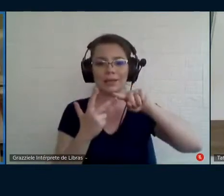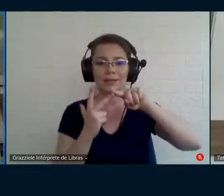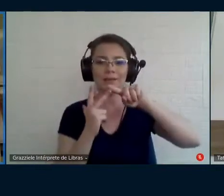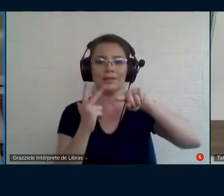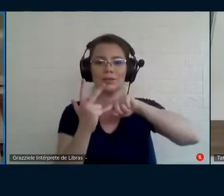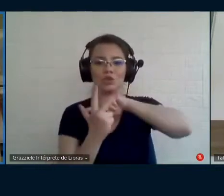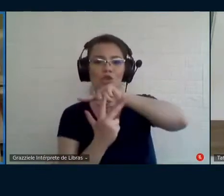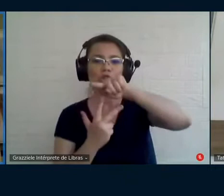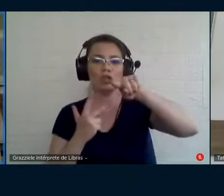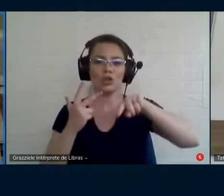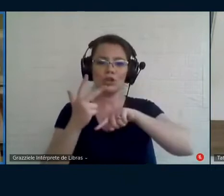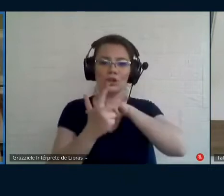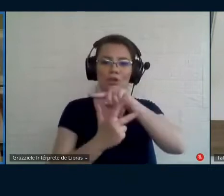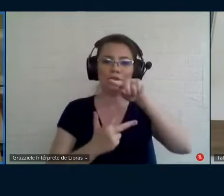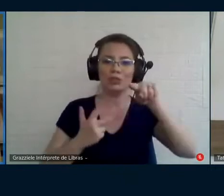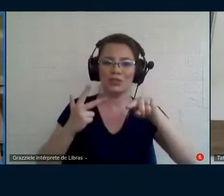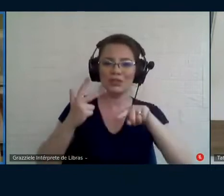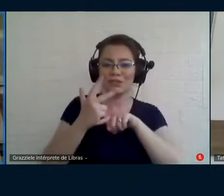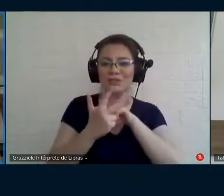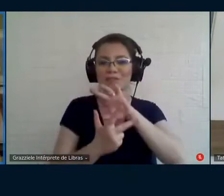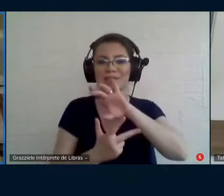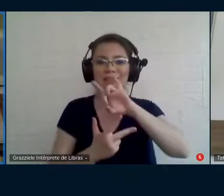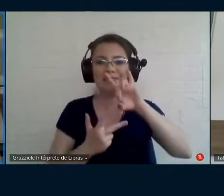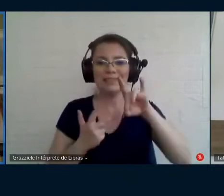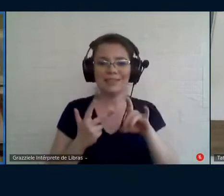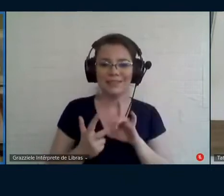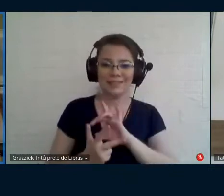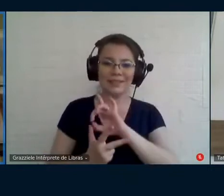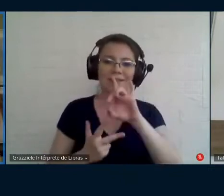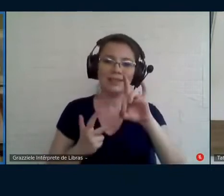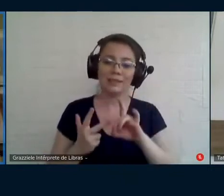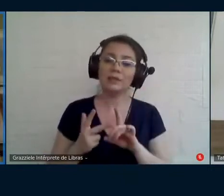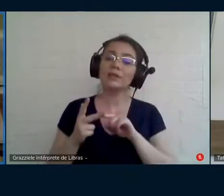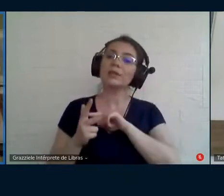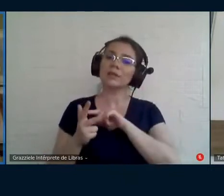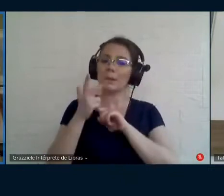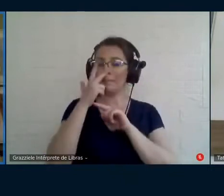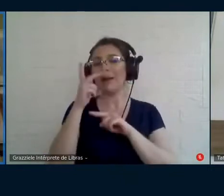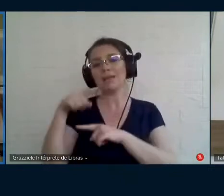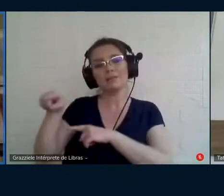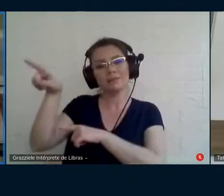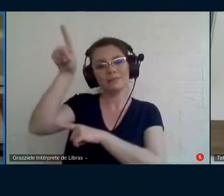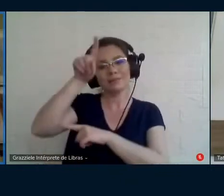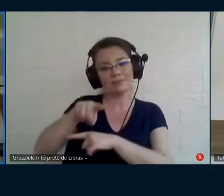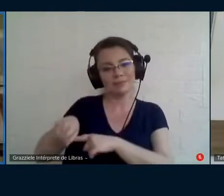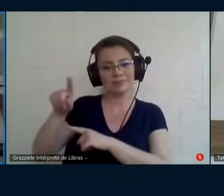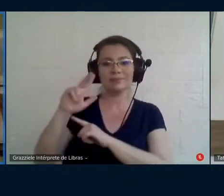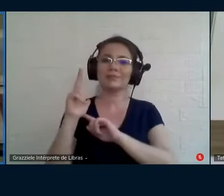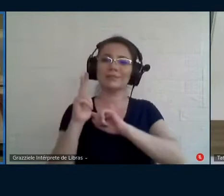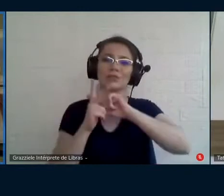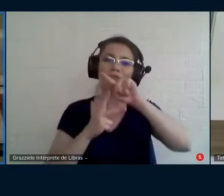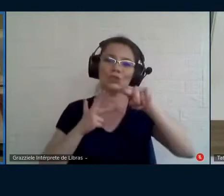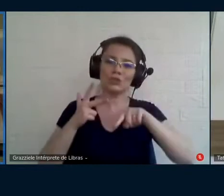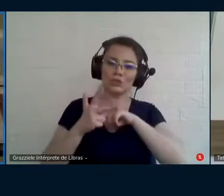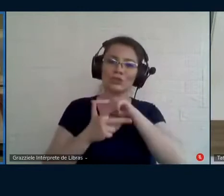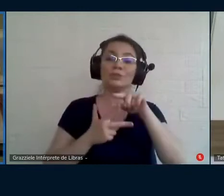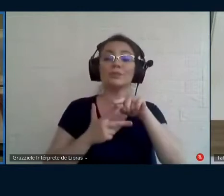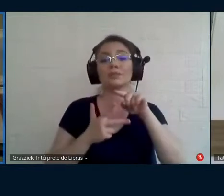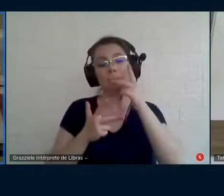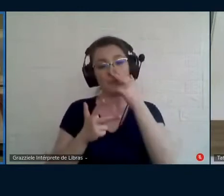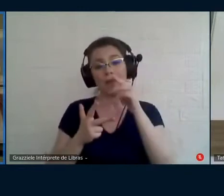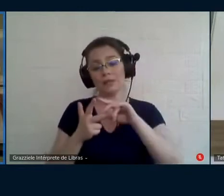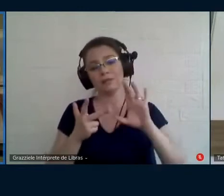vivência analisada da Paula isso é muito legal a experiência a vivência a possibilidade então